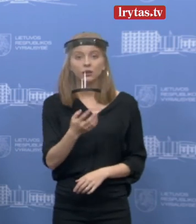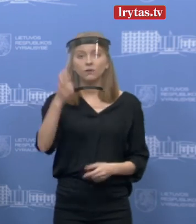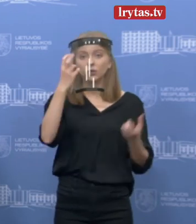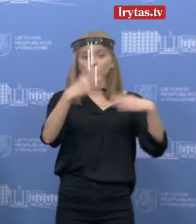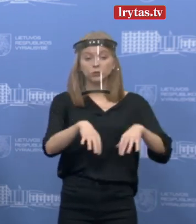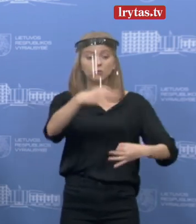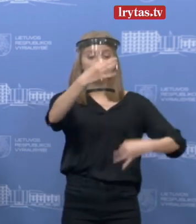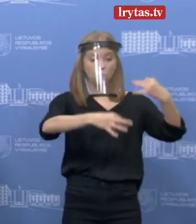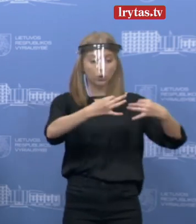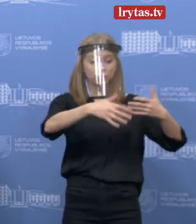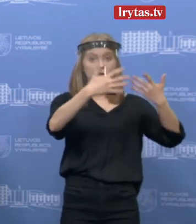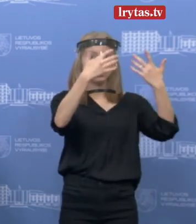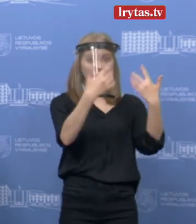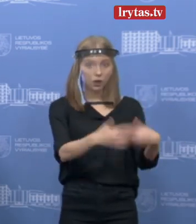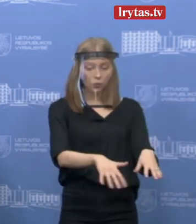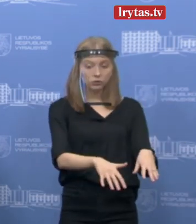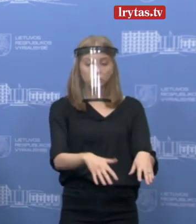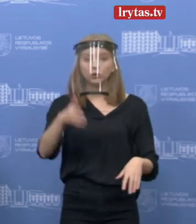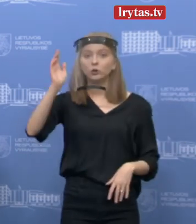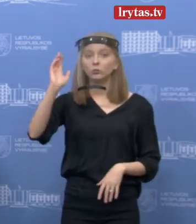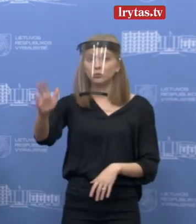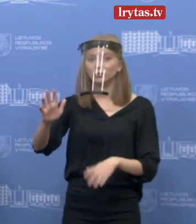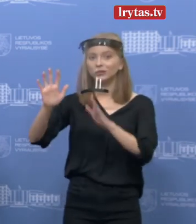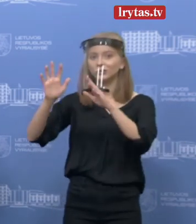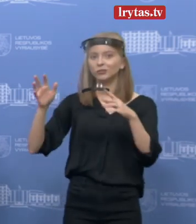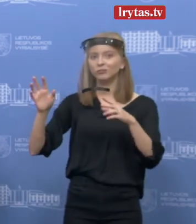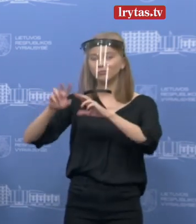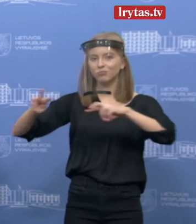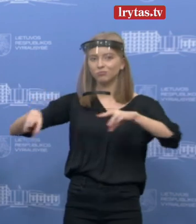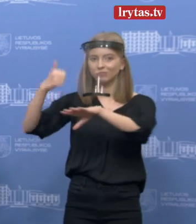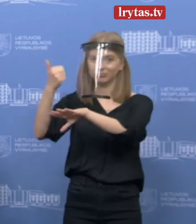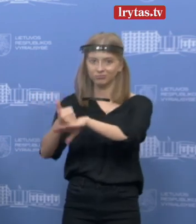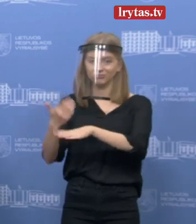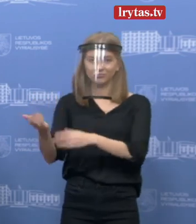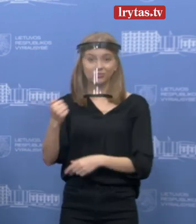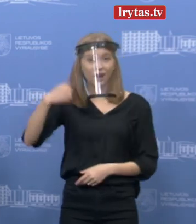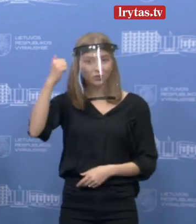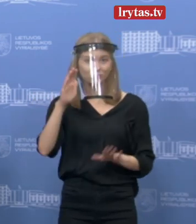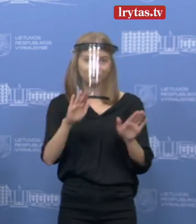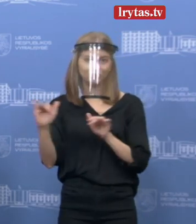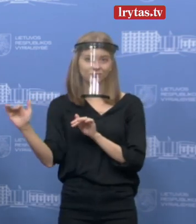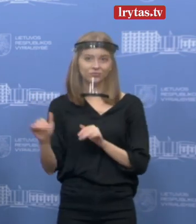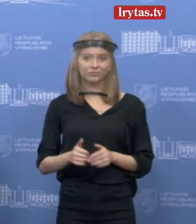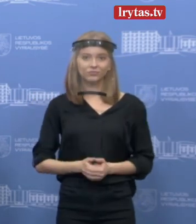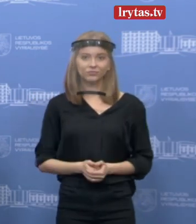po vyriausybės posėdžio įvyks premjero spaudos konferencija. Tai ačiū visiems ir iki pasimatymų.